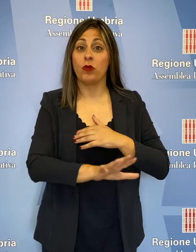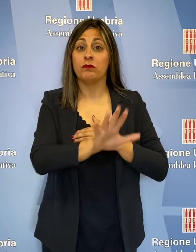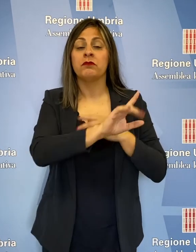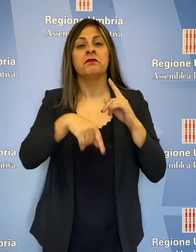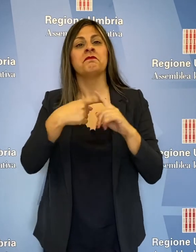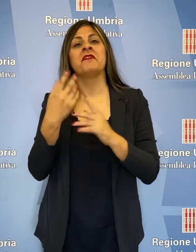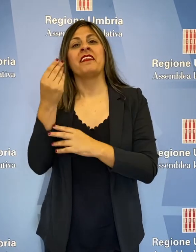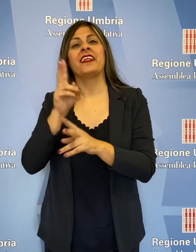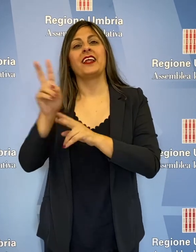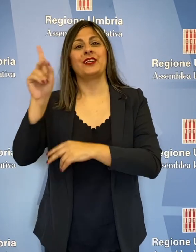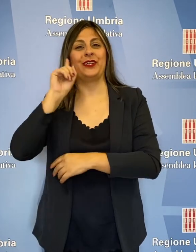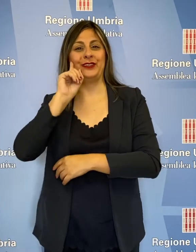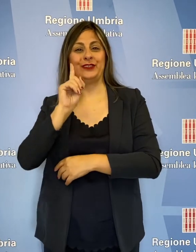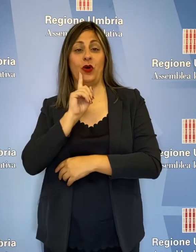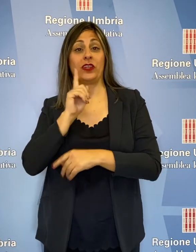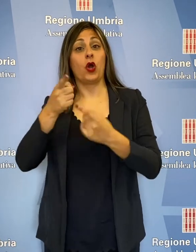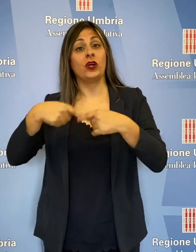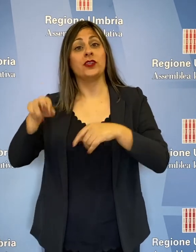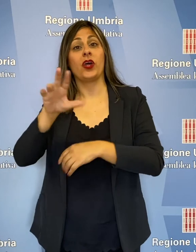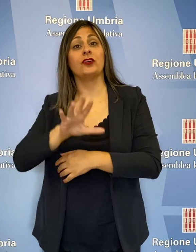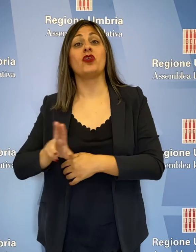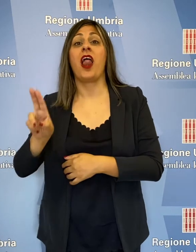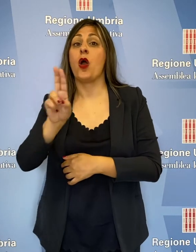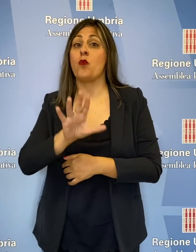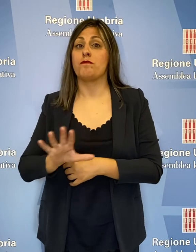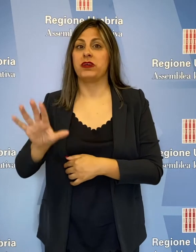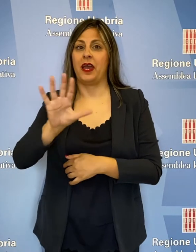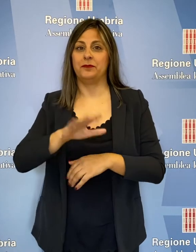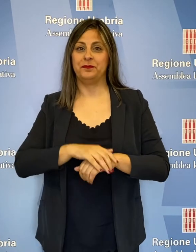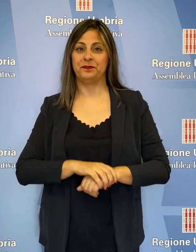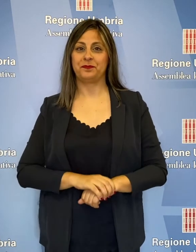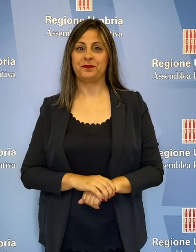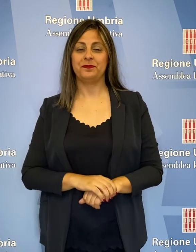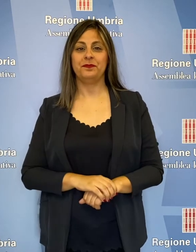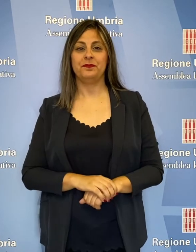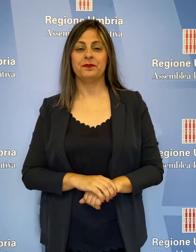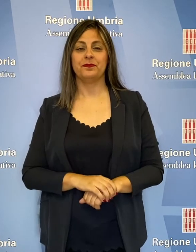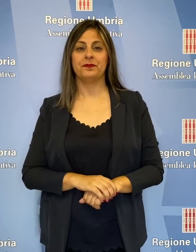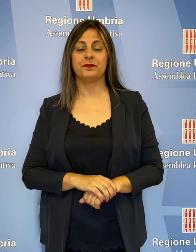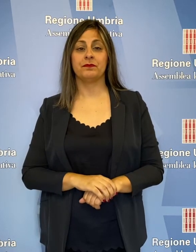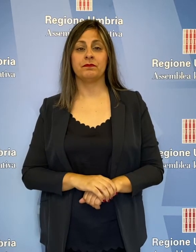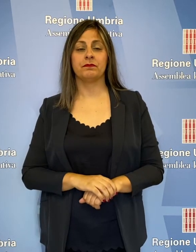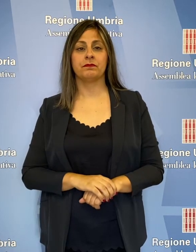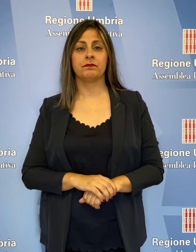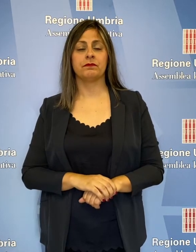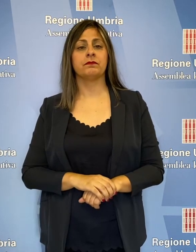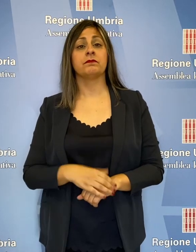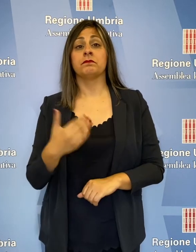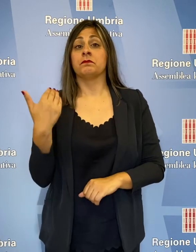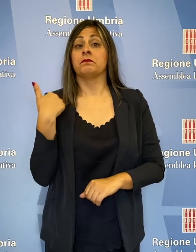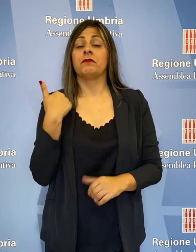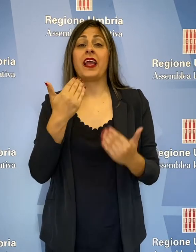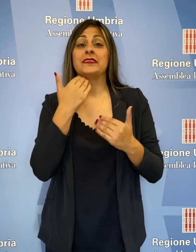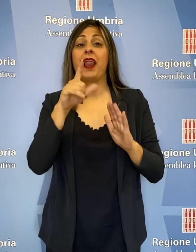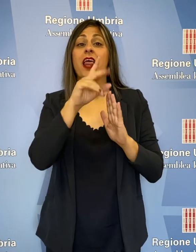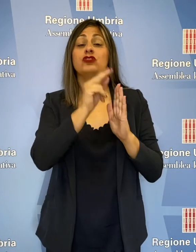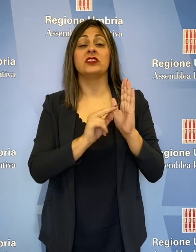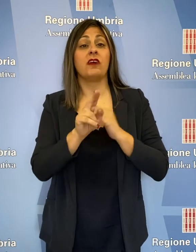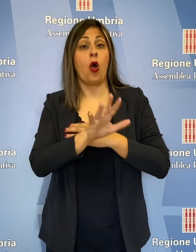dell'Umbria e l'Ente Nazionale Sordi, Consiglio regionale dell'Umbria. Nella seduta dell'Assemblea Legislativa dell